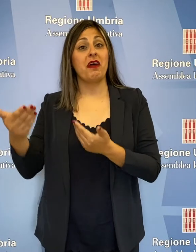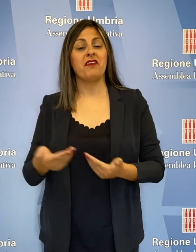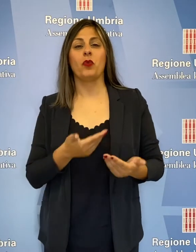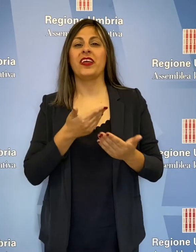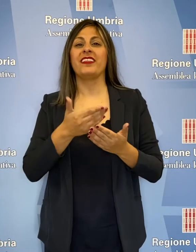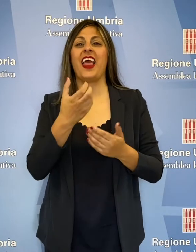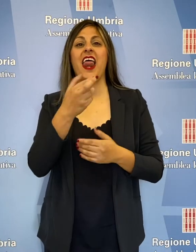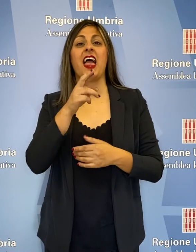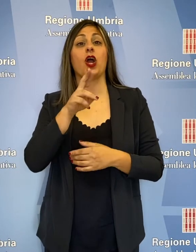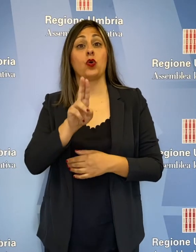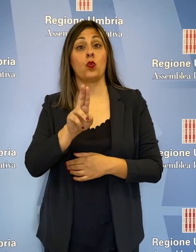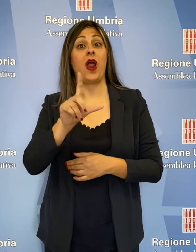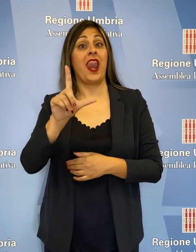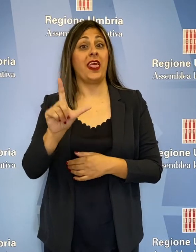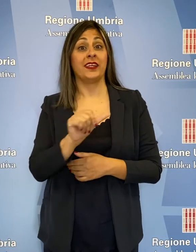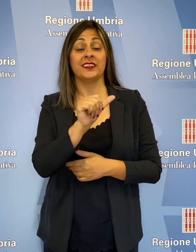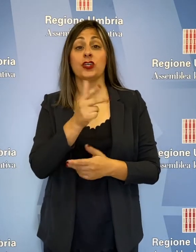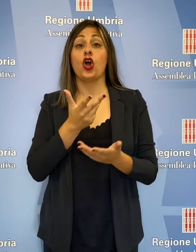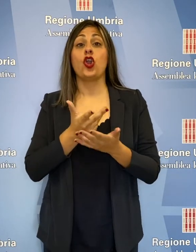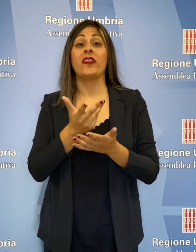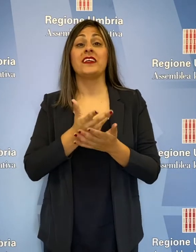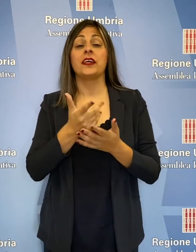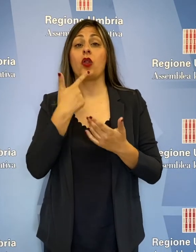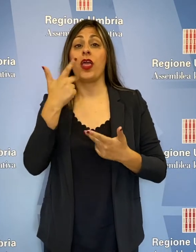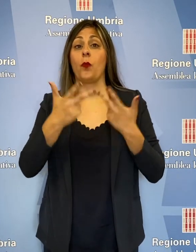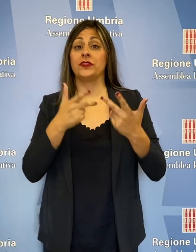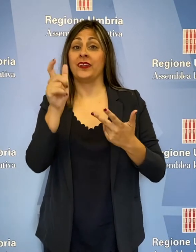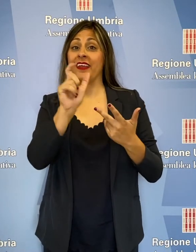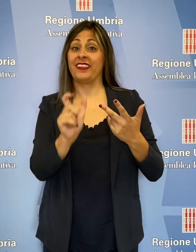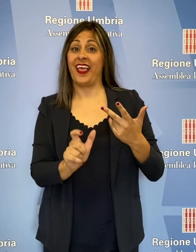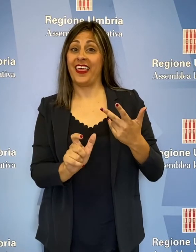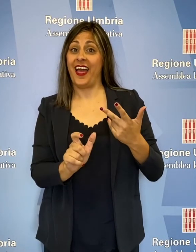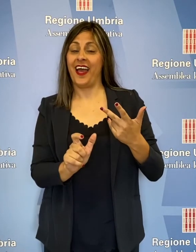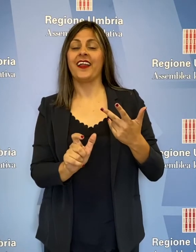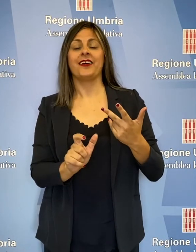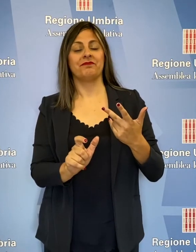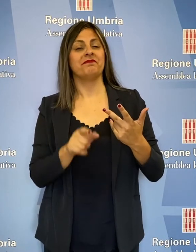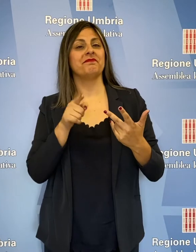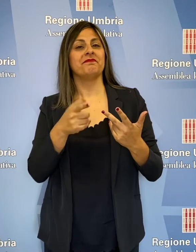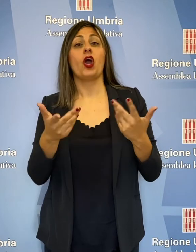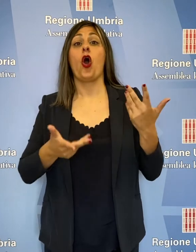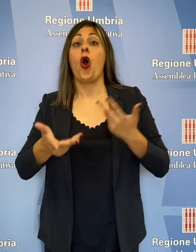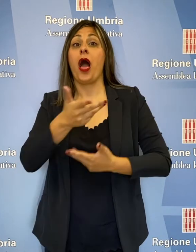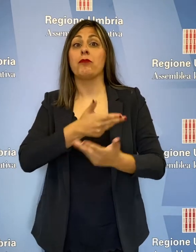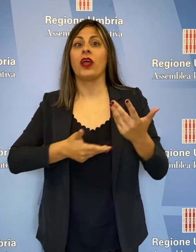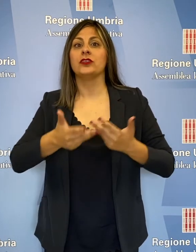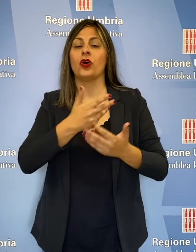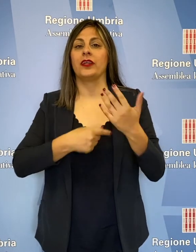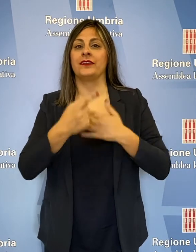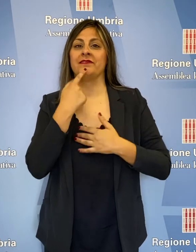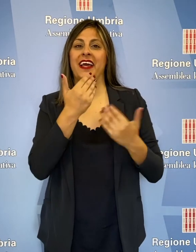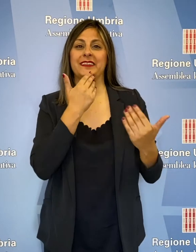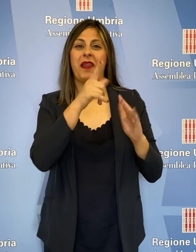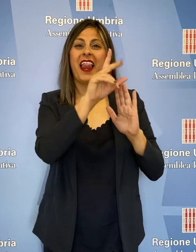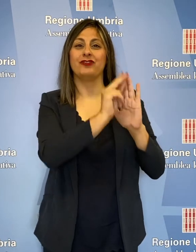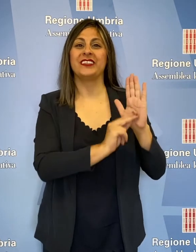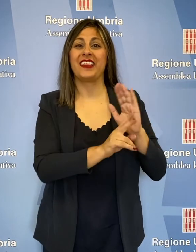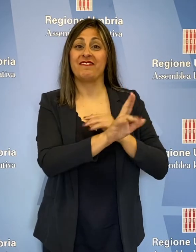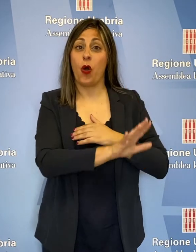Benvenuti a Telecrullis, il notiziario con la lingua dei segni italiana, frutto della collaborazione tra l'Assemblea Legislativa